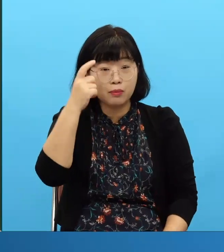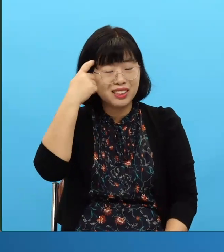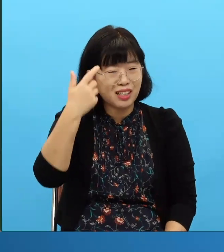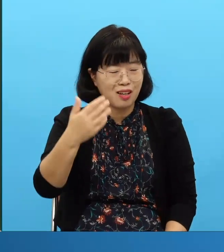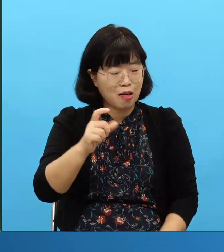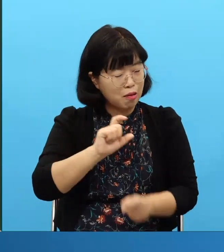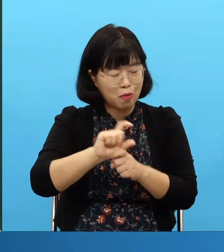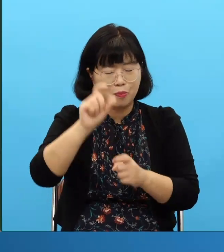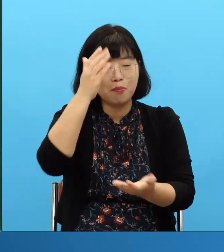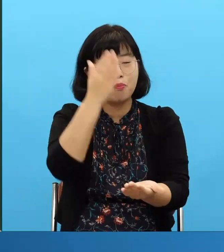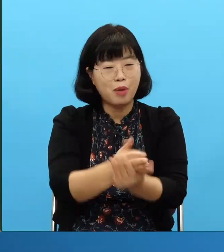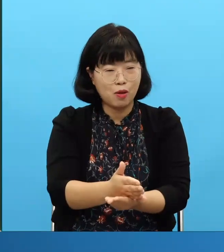si no tomen un pacto concreto